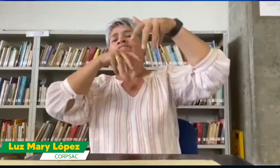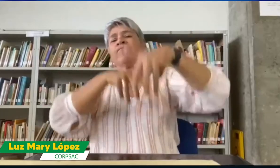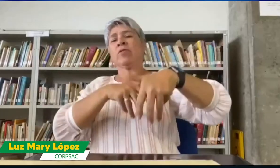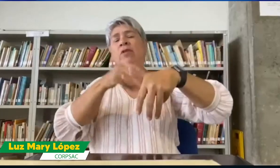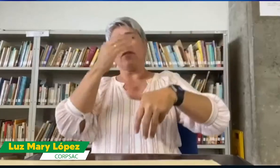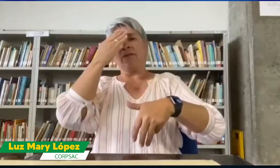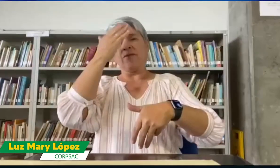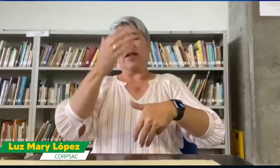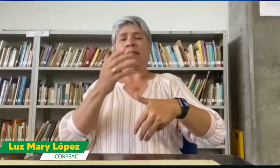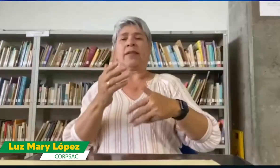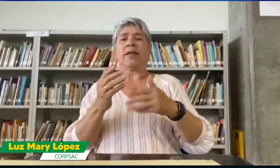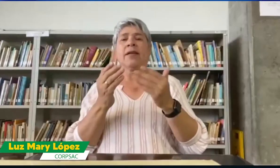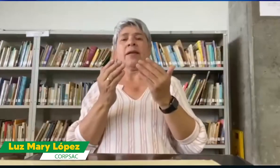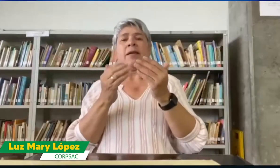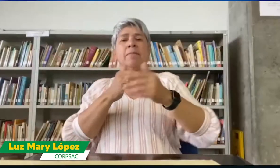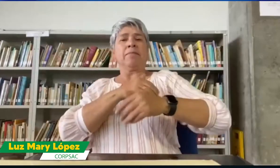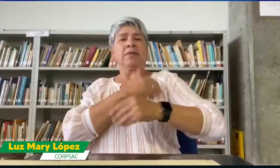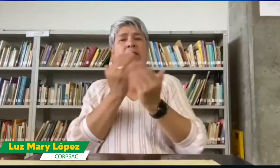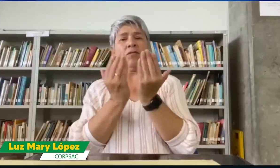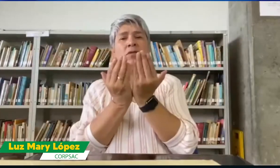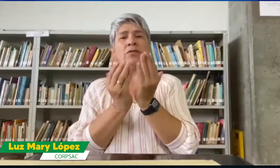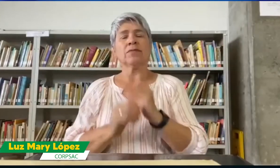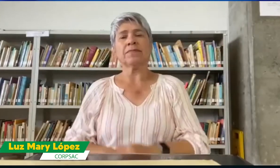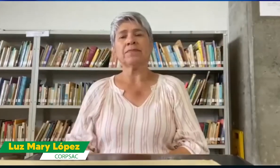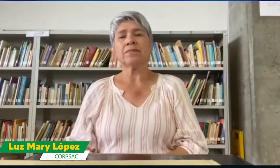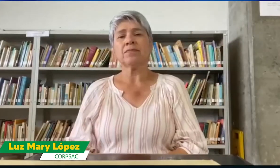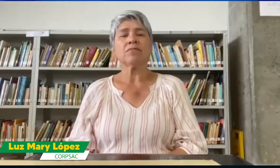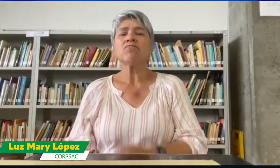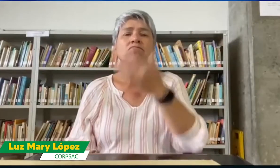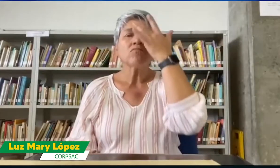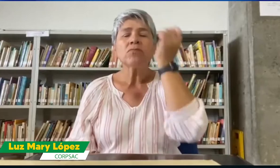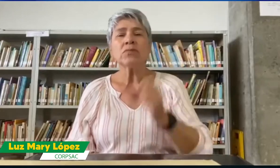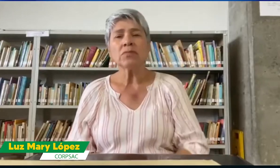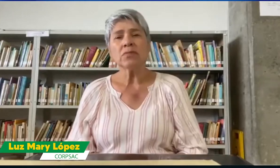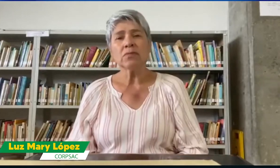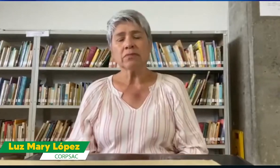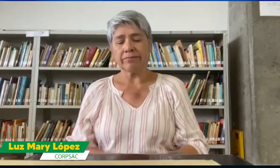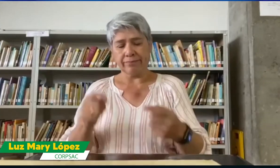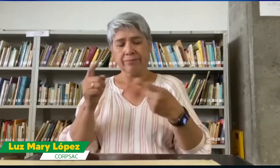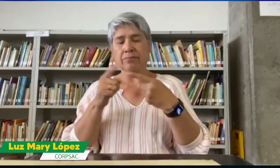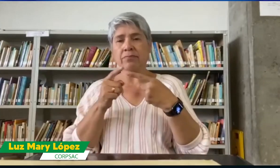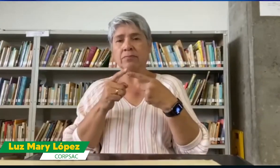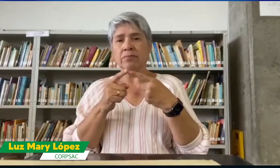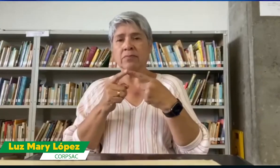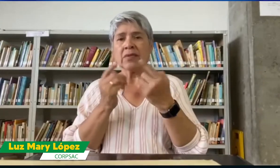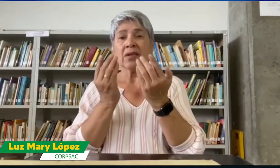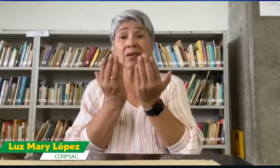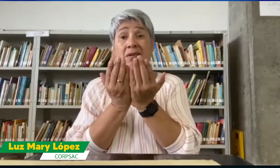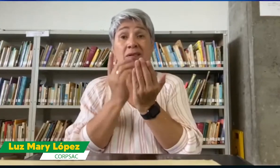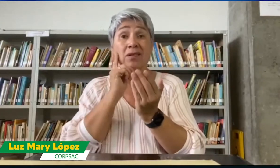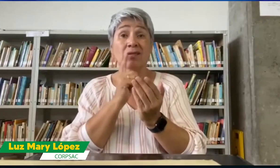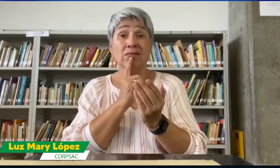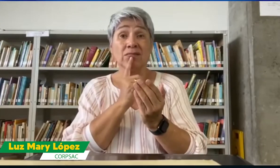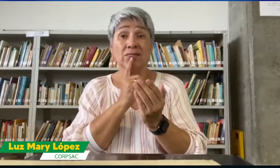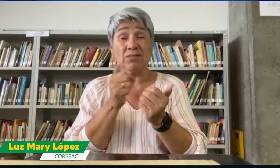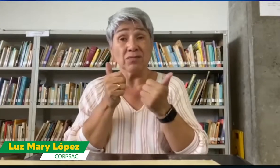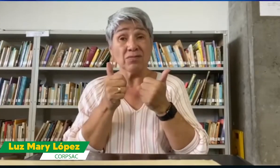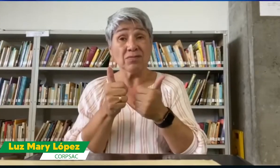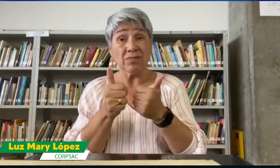la observación que quiero dejar, no sé si podamos establecer acuerdos para manifestarnos frente al Ministerio de Educación. ¿Por